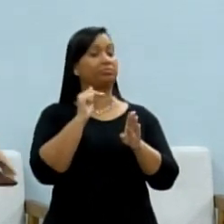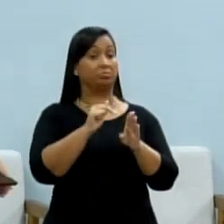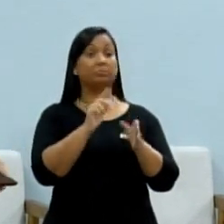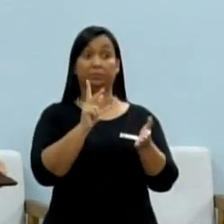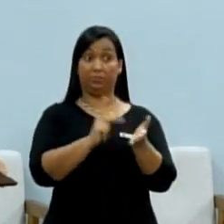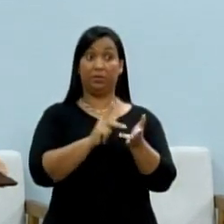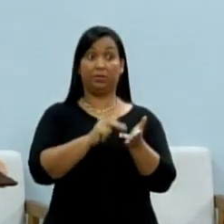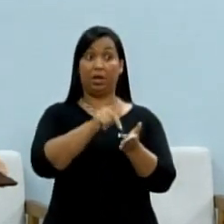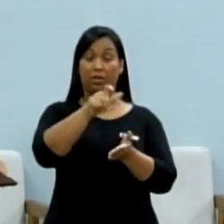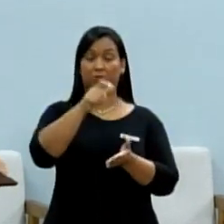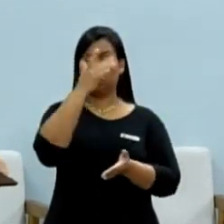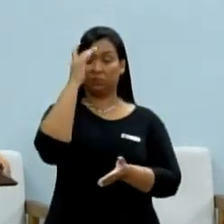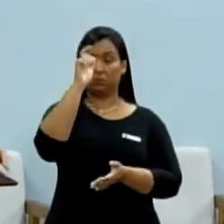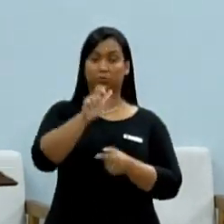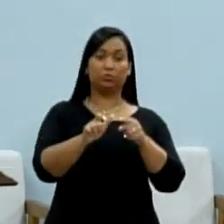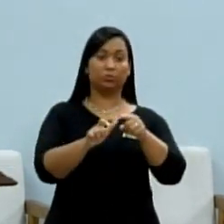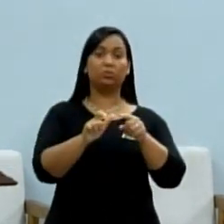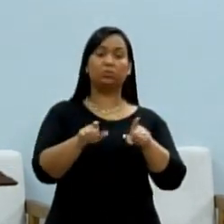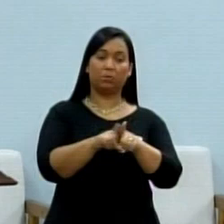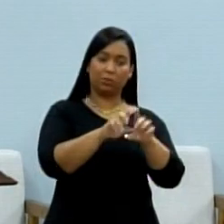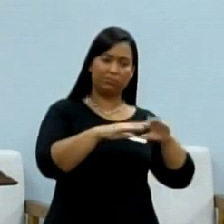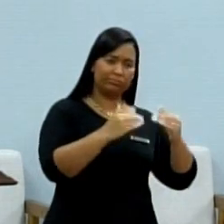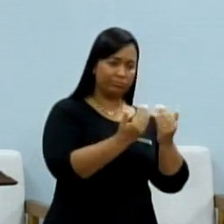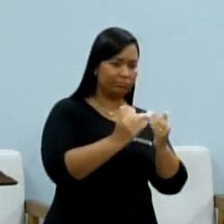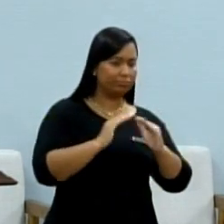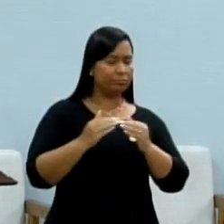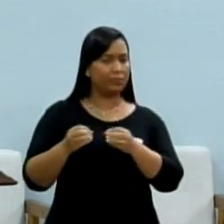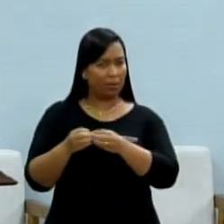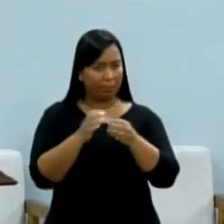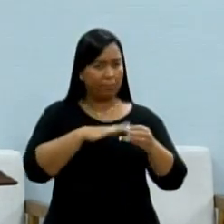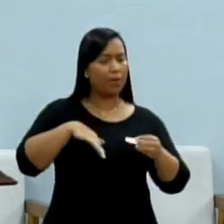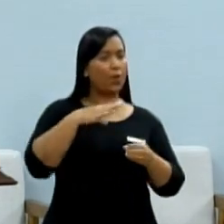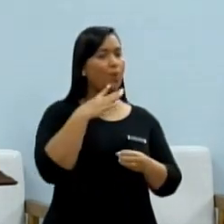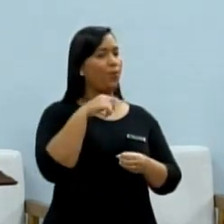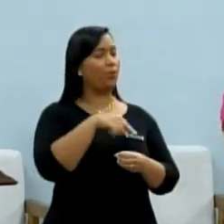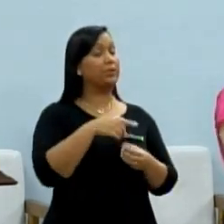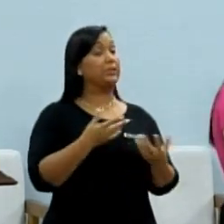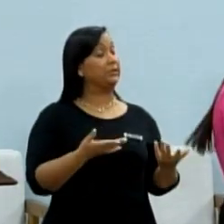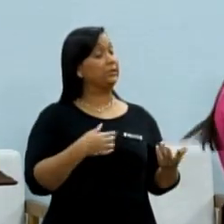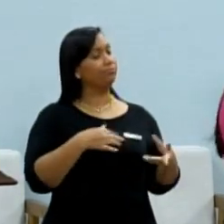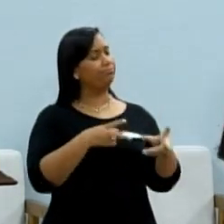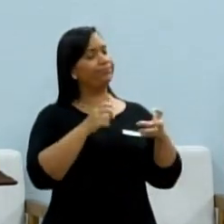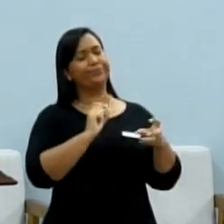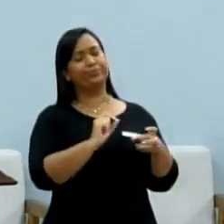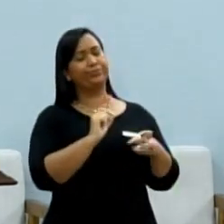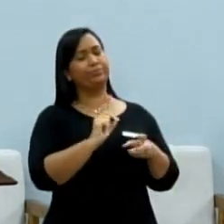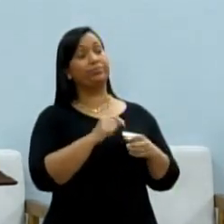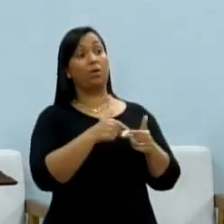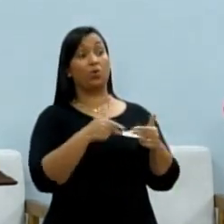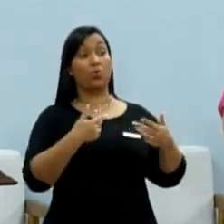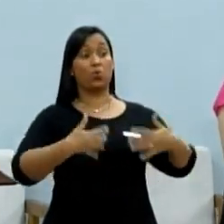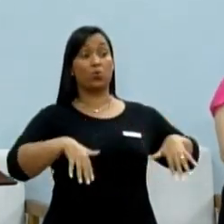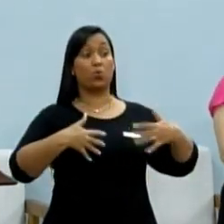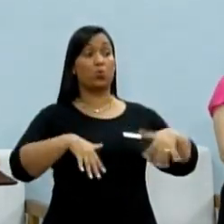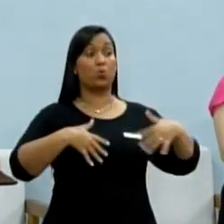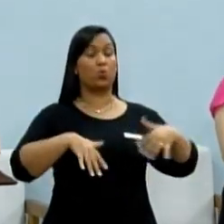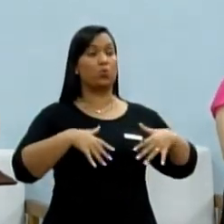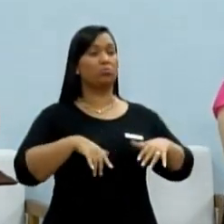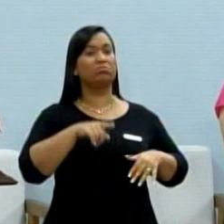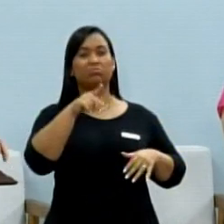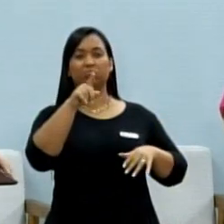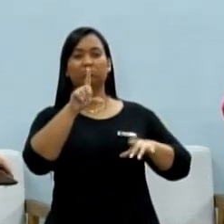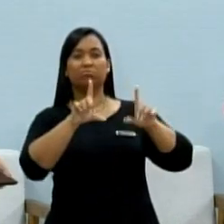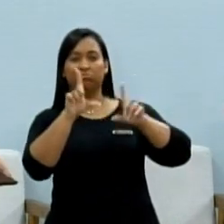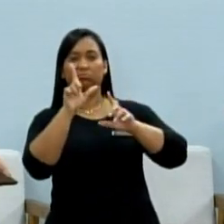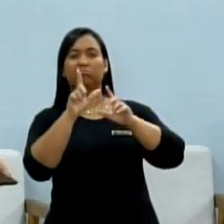verdade das pessoas, das comunidades, dos bairros e ali vi uma necessidade que a imprensa falou